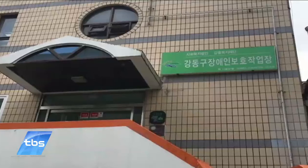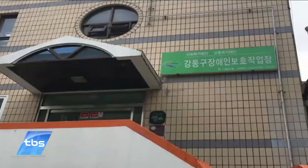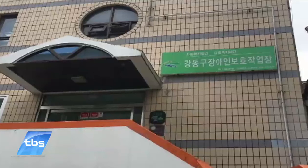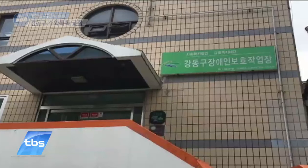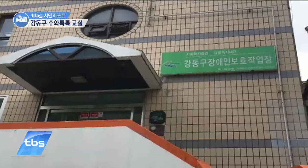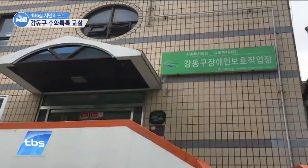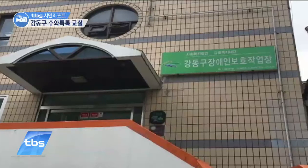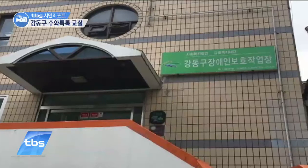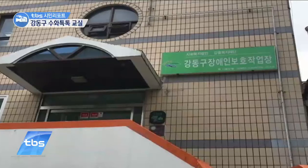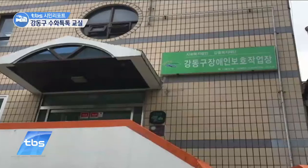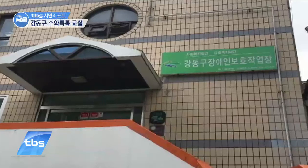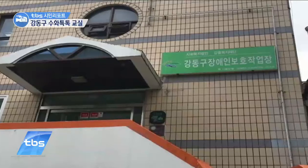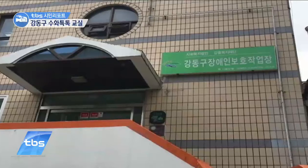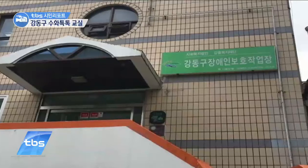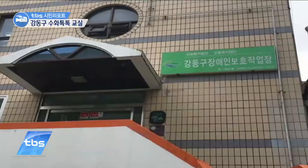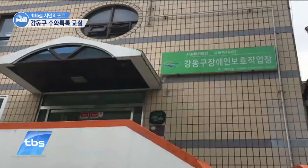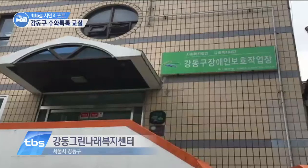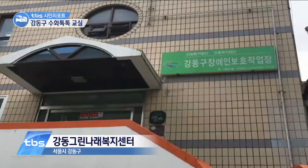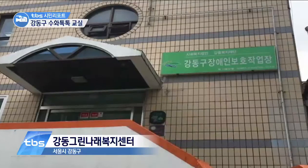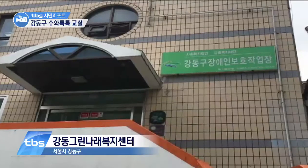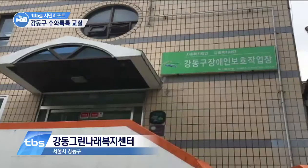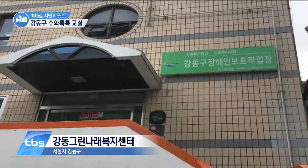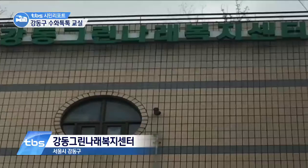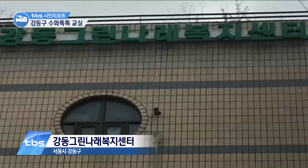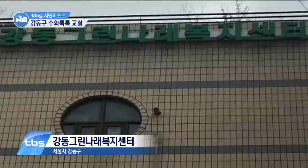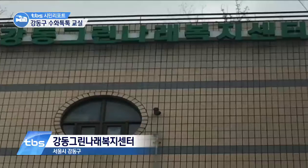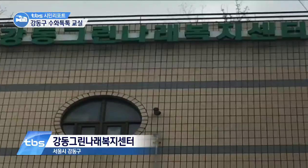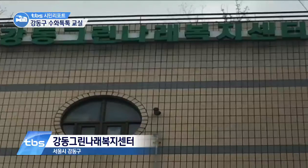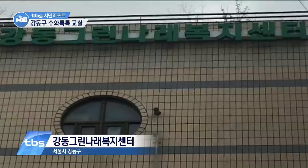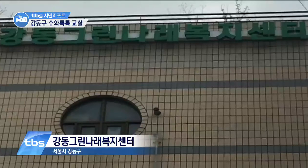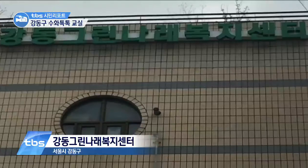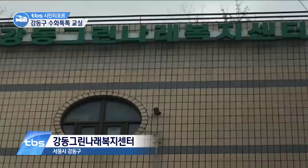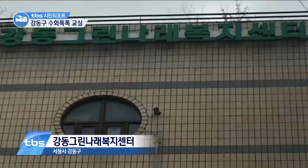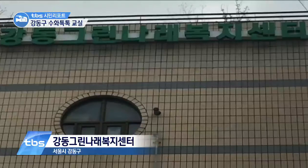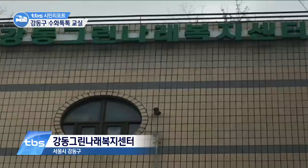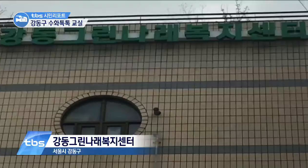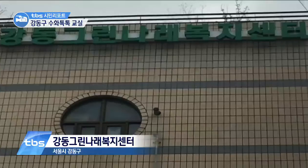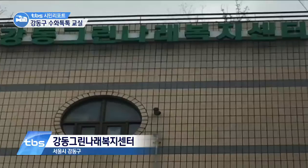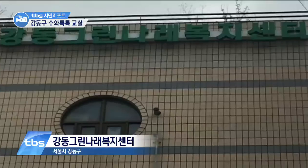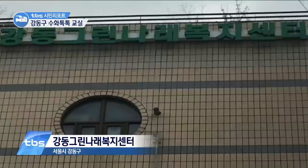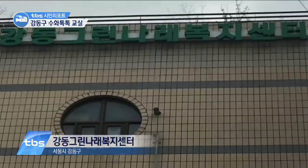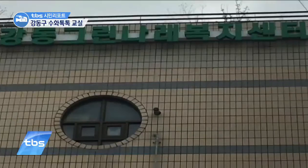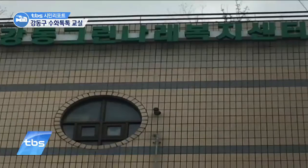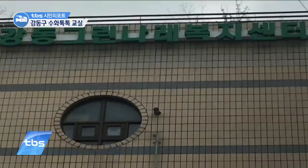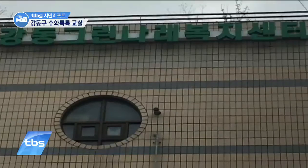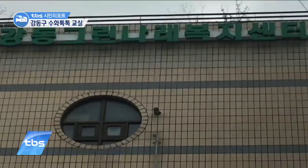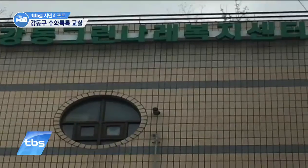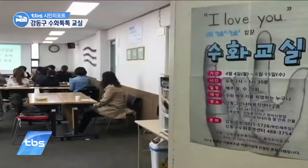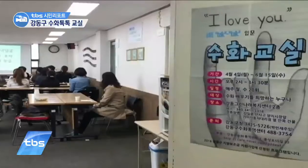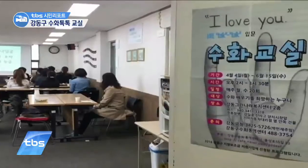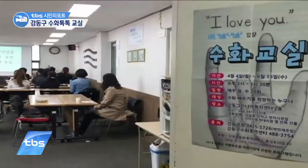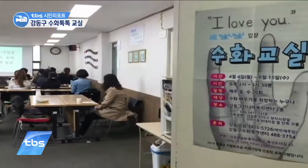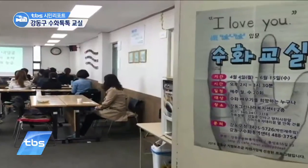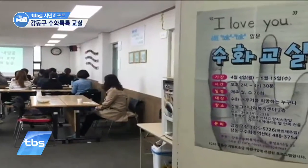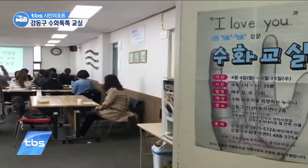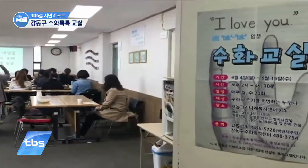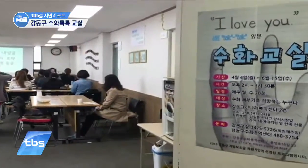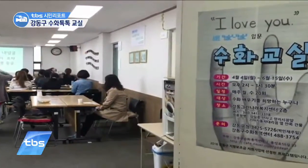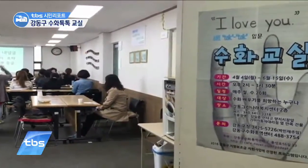서울시 강동구 고덕로에 위치한 강동 그린날의 복지센터입니다. 수화를 배우기를 희망하는 누구나